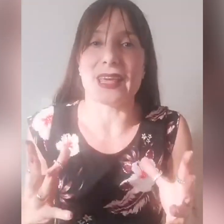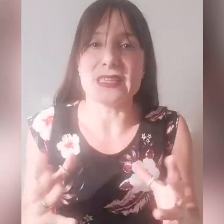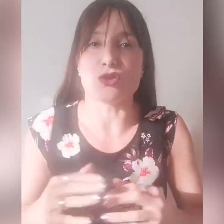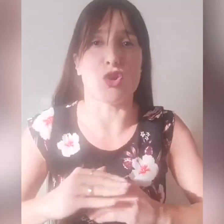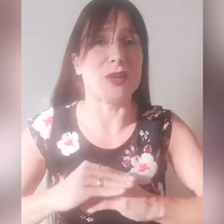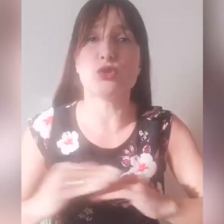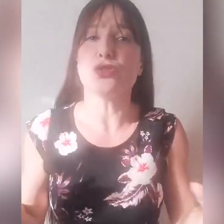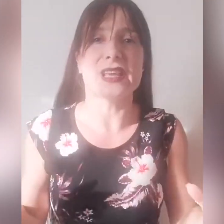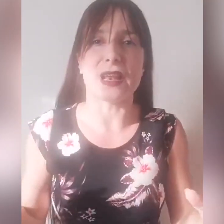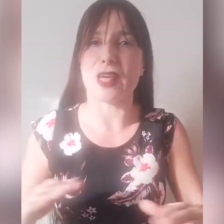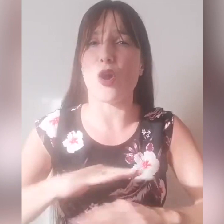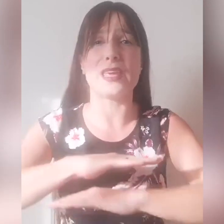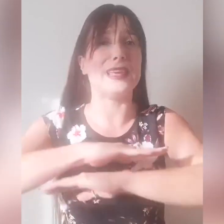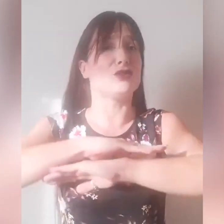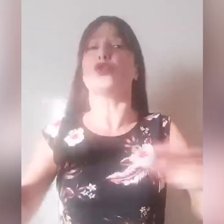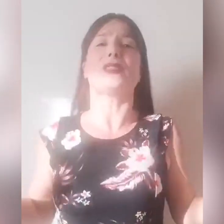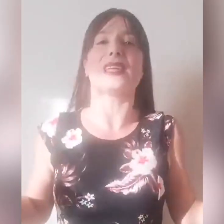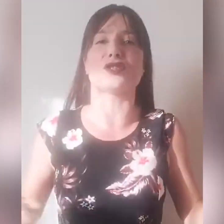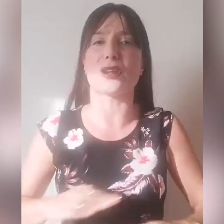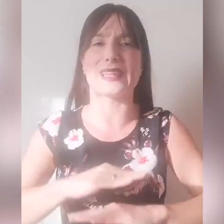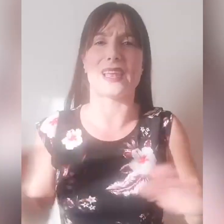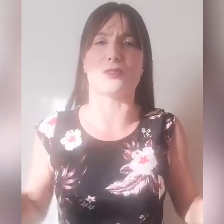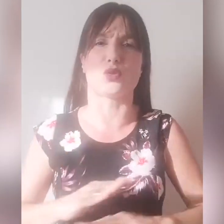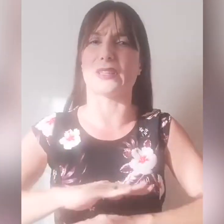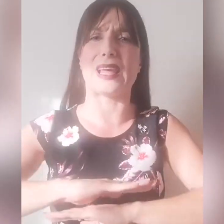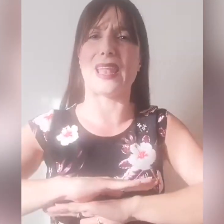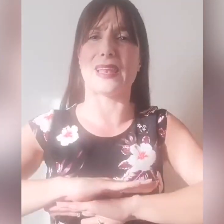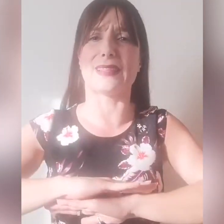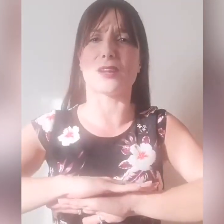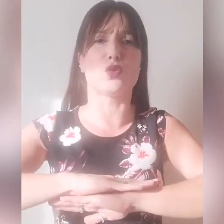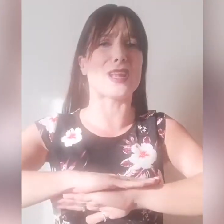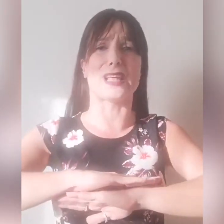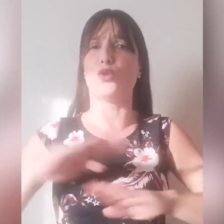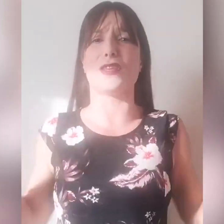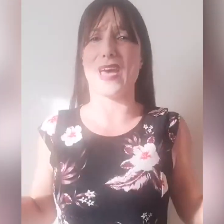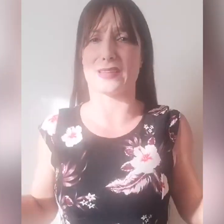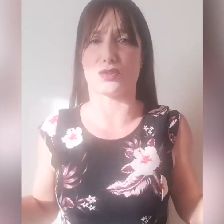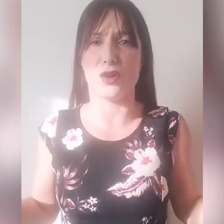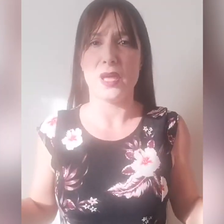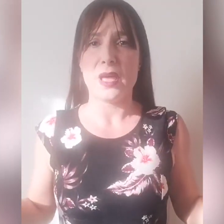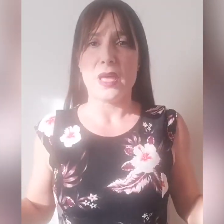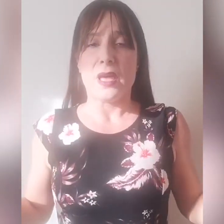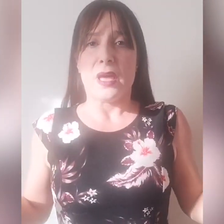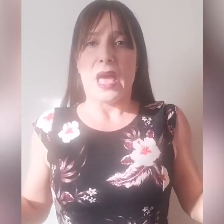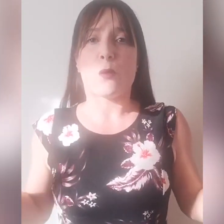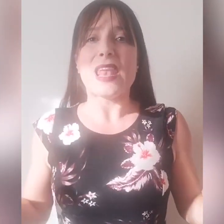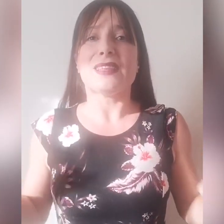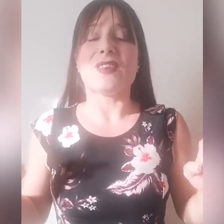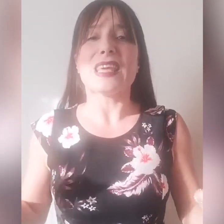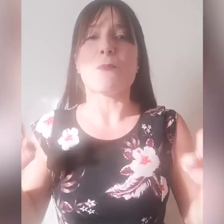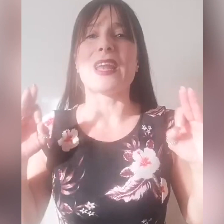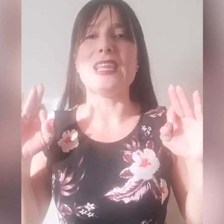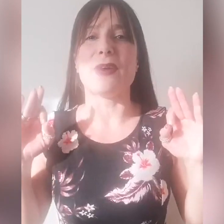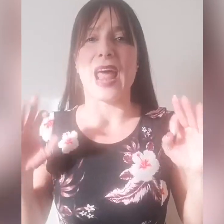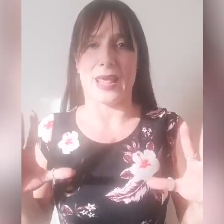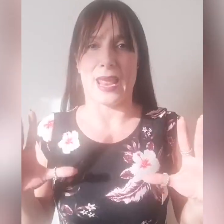Cristo come tutti gli eroi in tutta la storia della letteratura e dell'universo, è quella di venire per liberare,